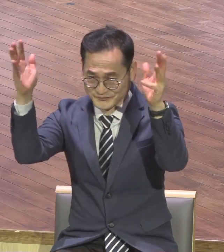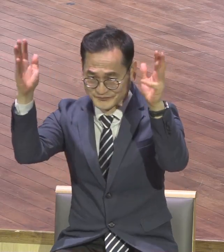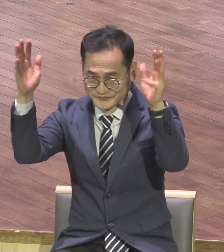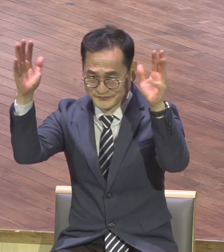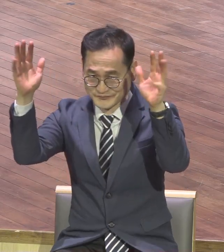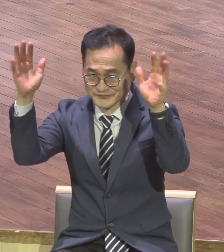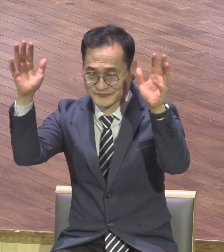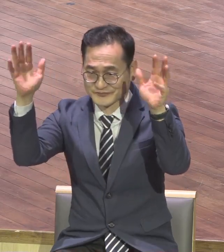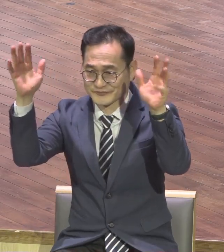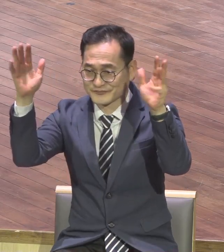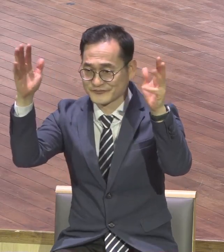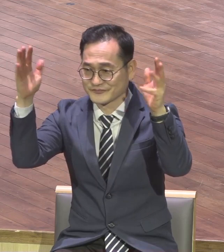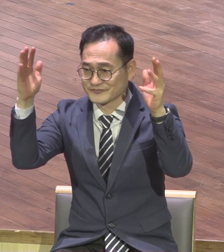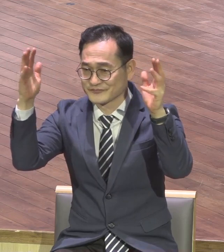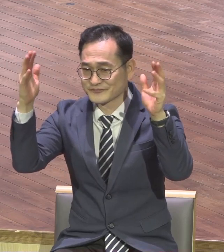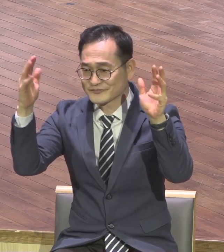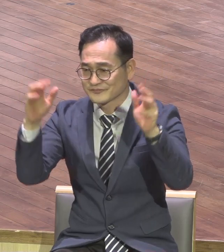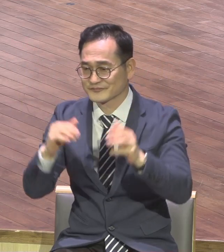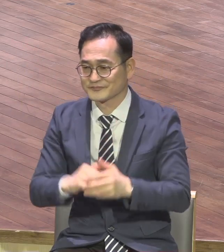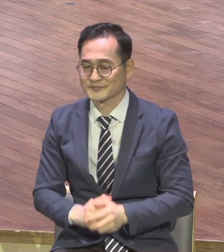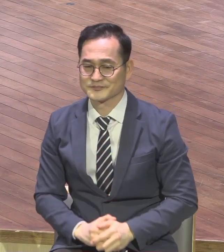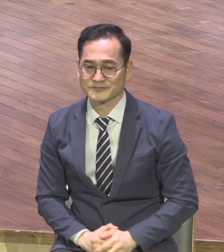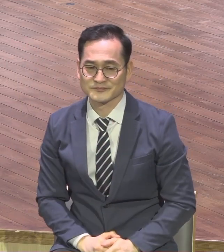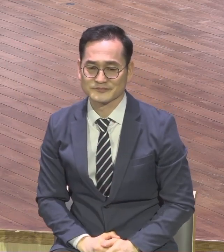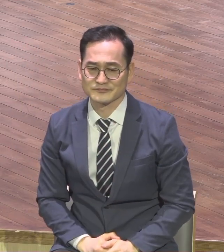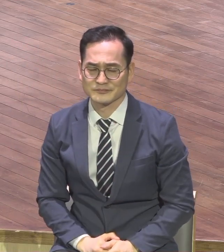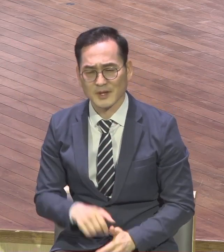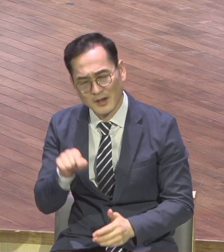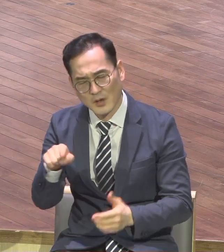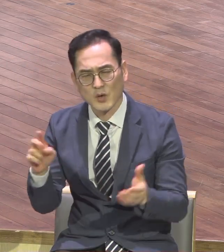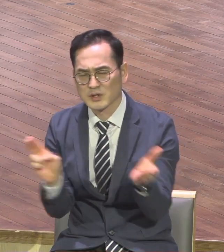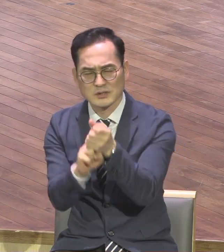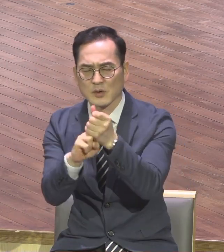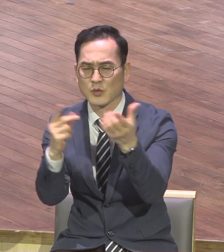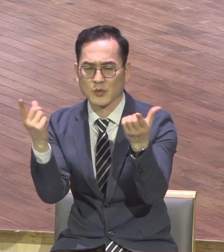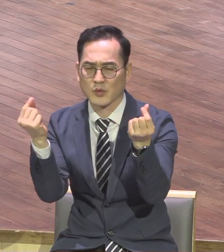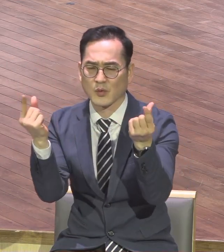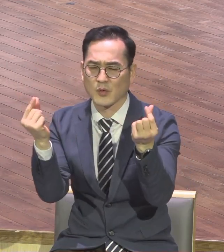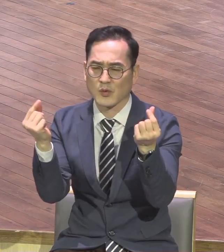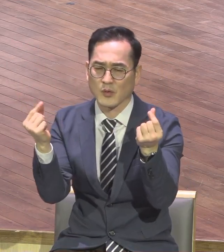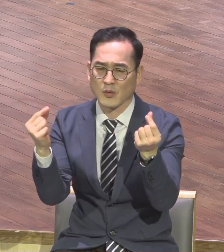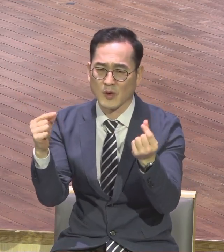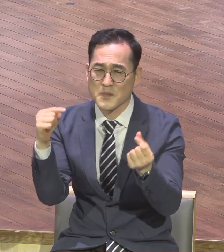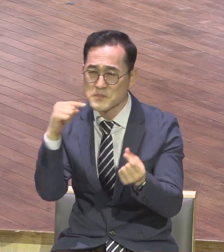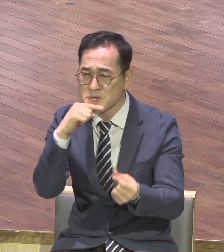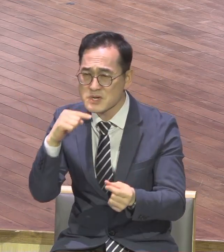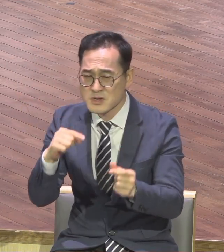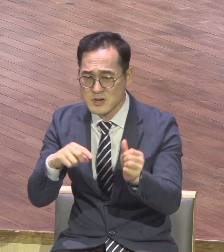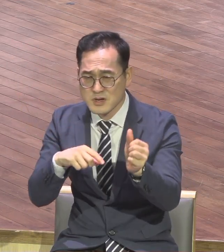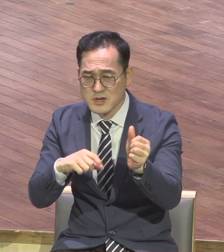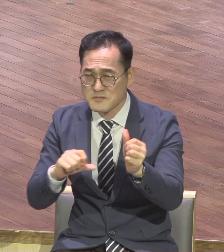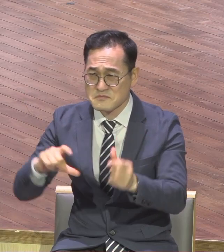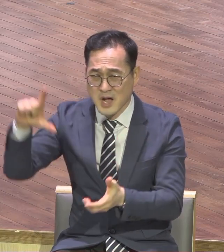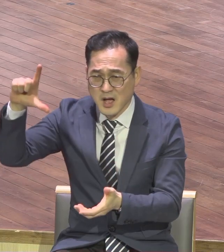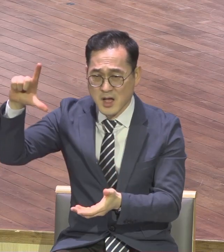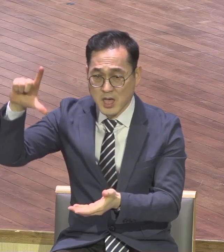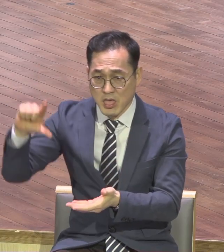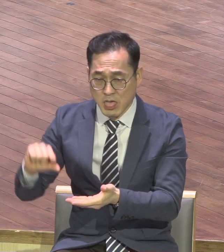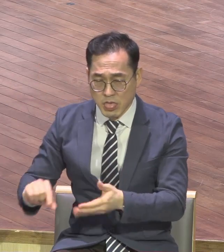하신 하나님께 감사드립니다 이건 기적입니다 이 코로나 시대에 말이에요 하나님께서 하셨어요 너무너무